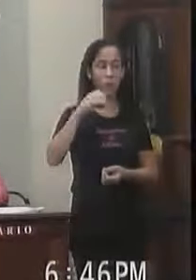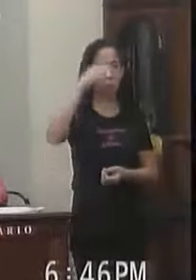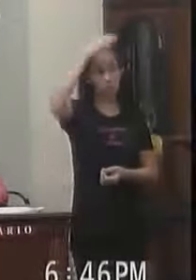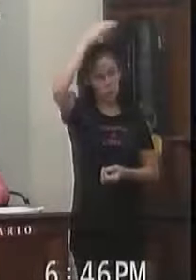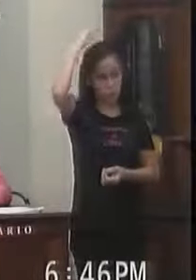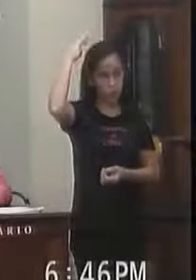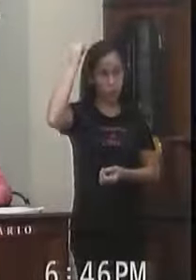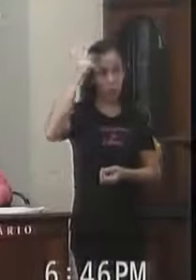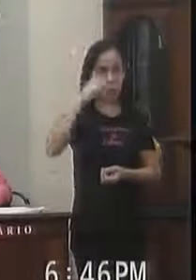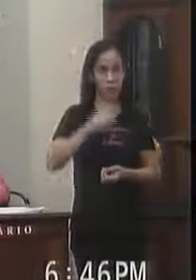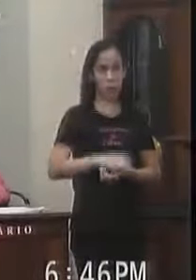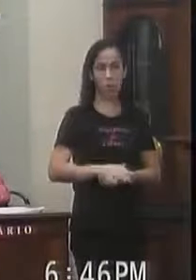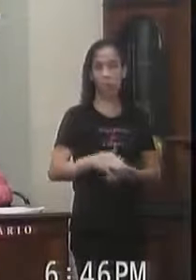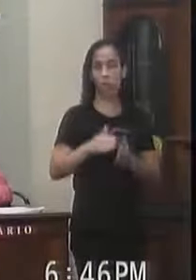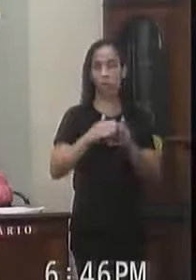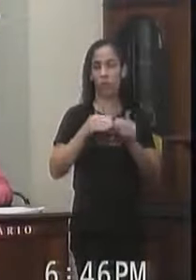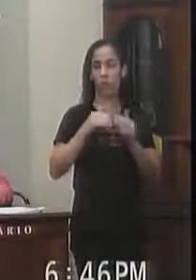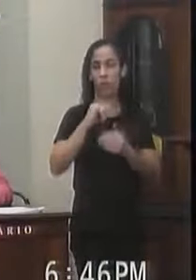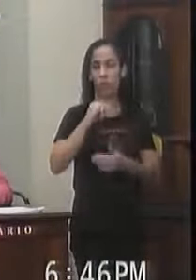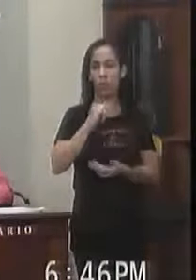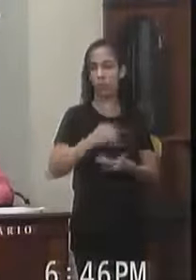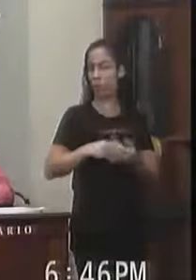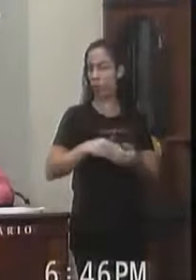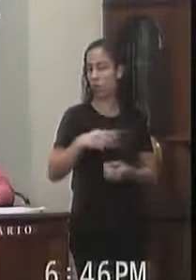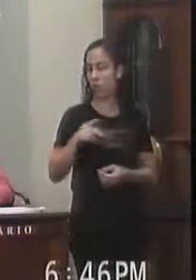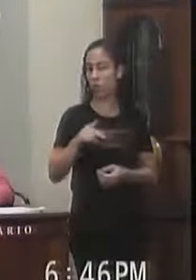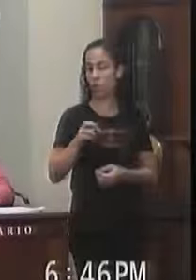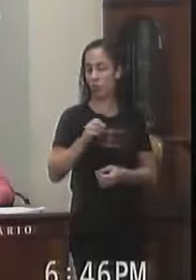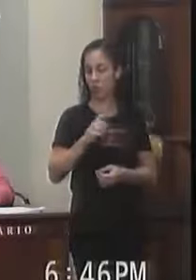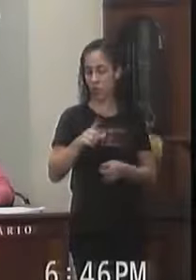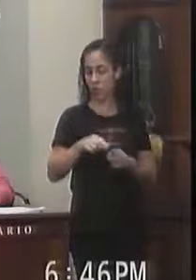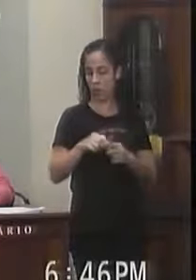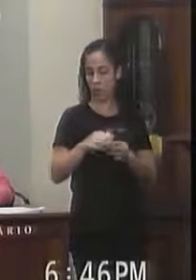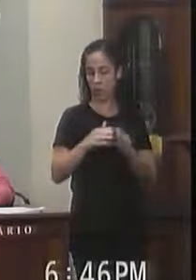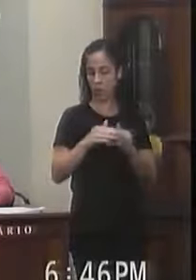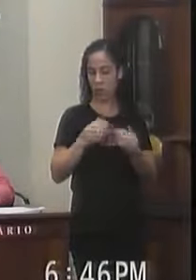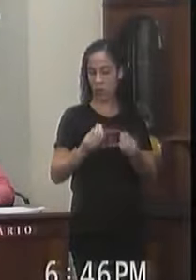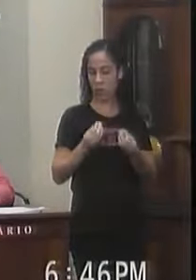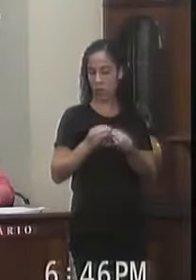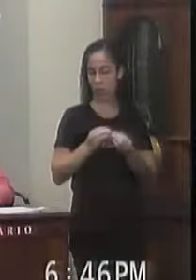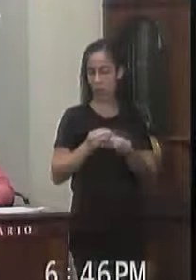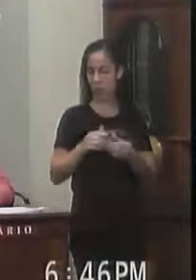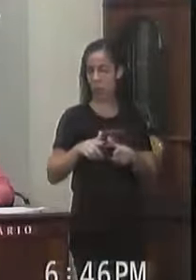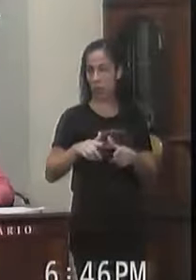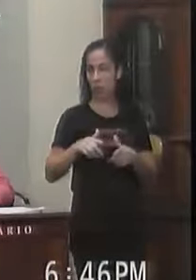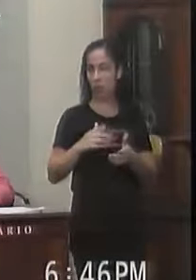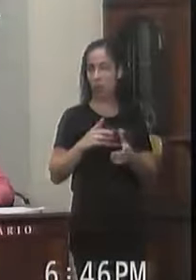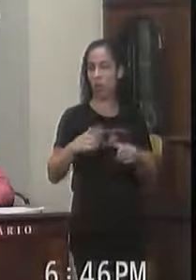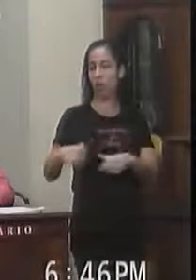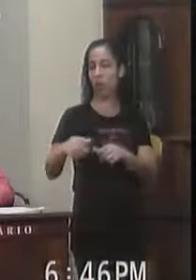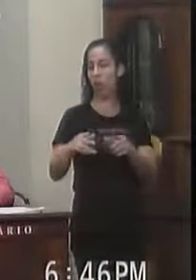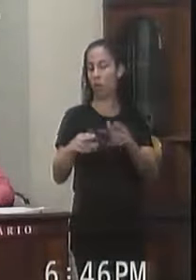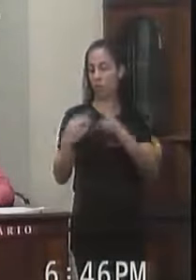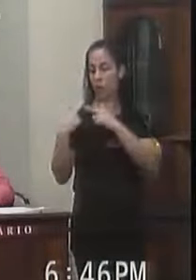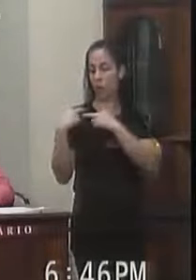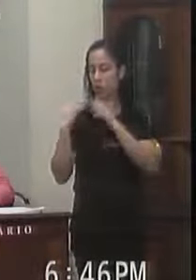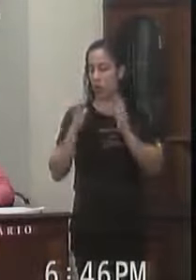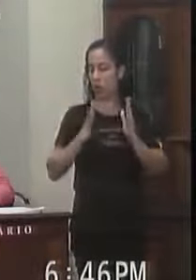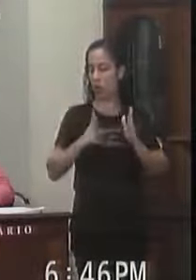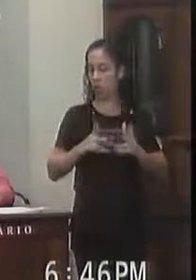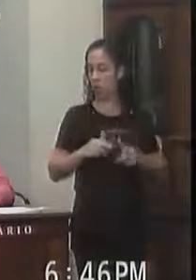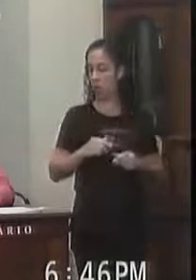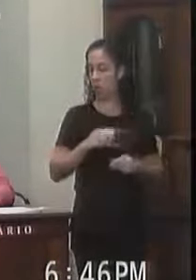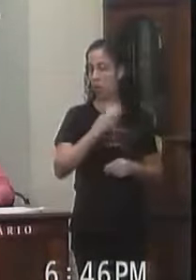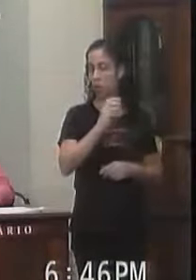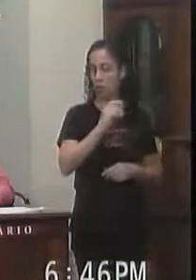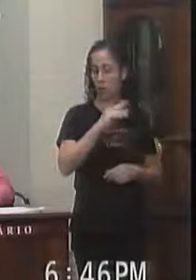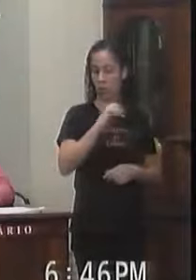Indicação 195 Do vereador Professor Rafael E Ele indica ao Poder Executivo A tapete do departamento competente A limpeza no córrego